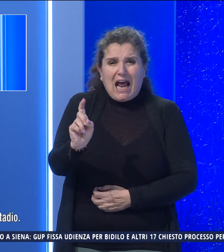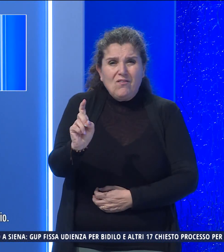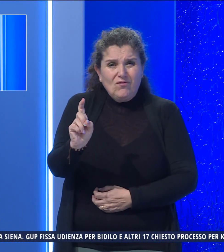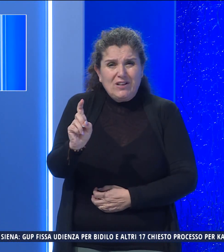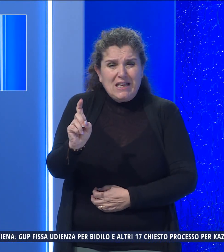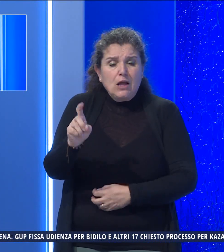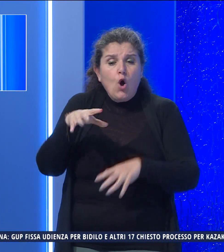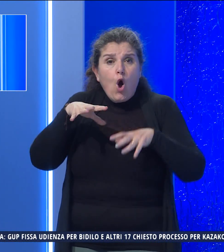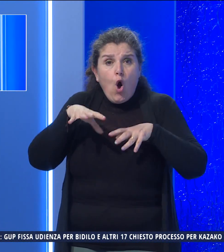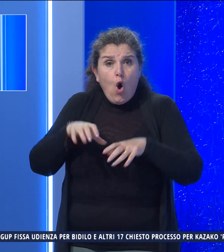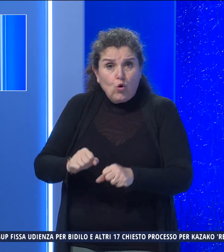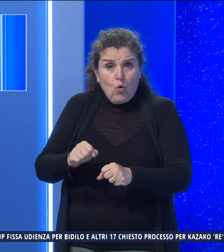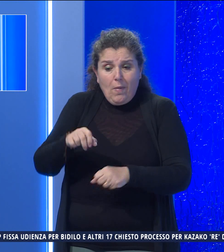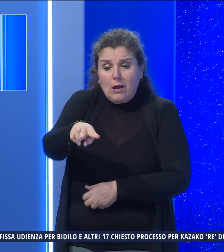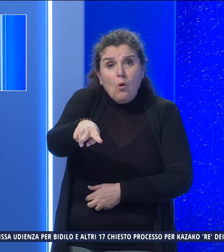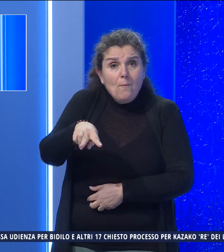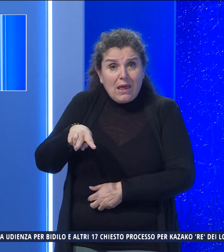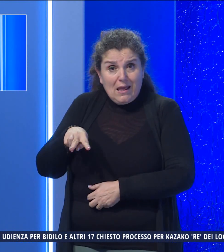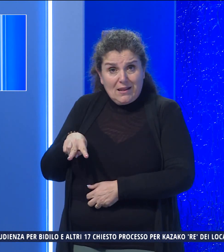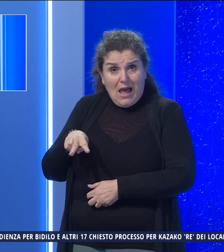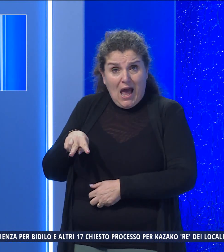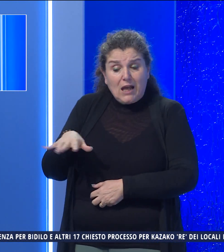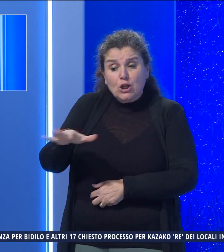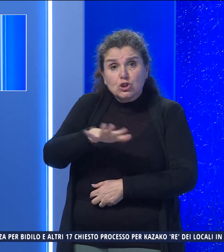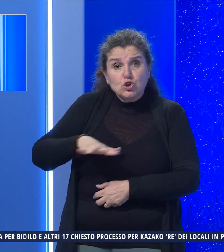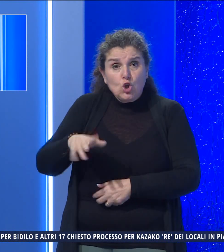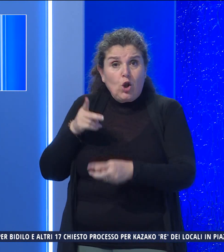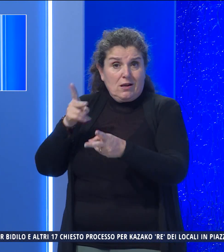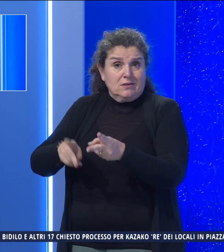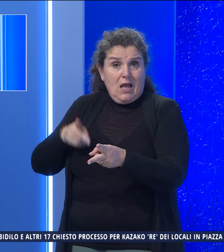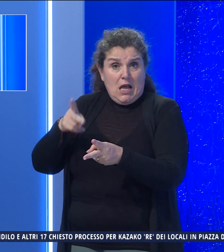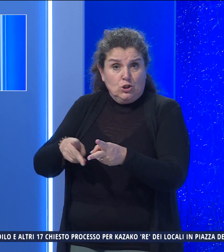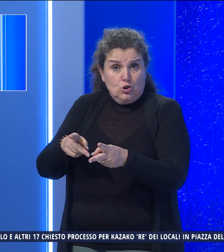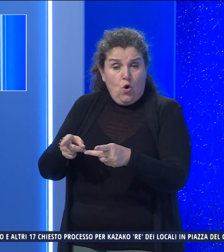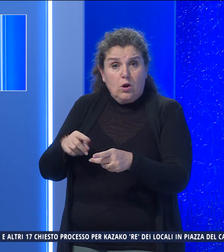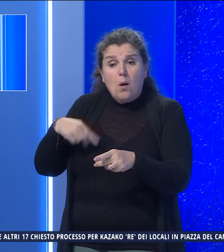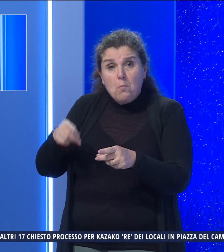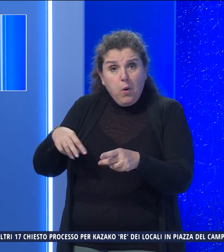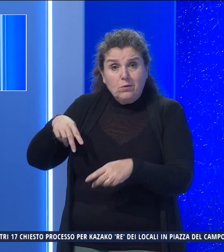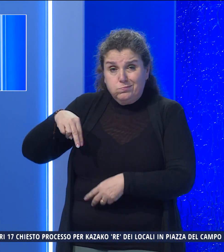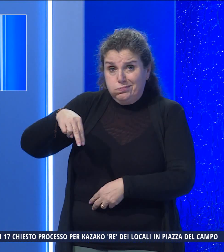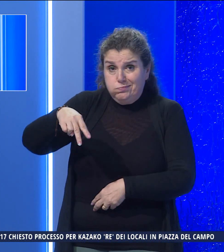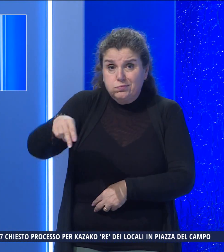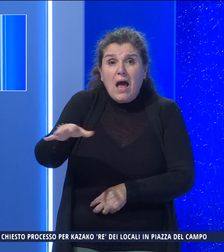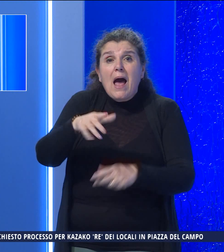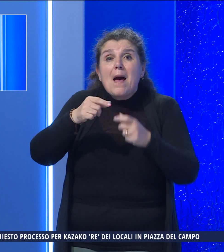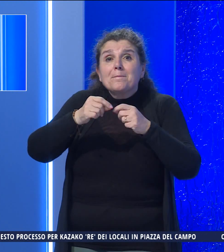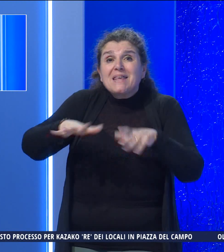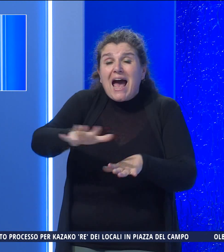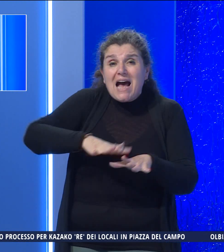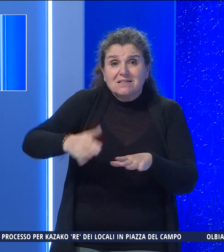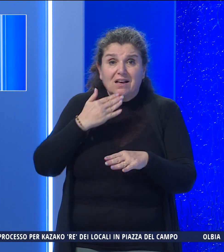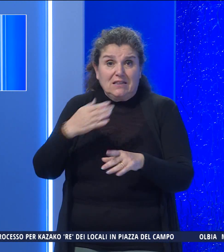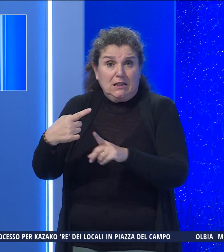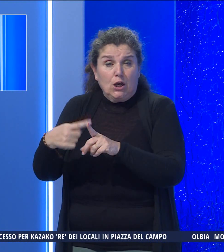hanno occupato i binari nella zona della stazione. Poi hanno raggiunto Piazza Santa Croce dove sono